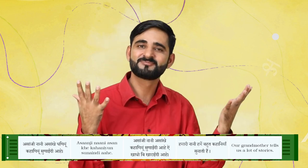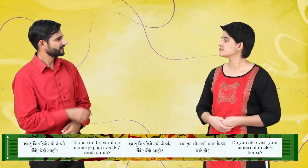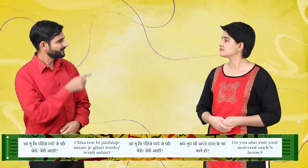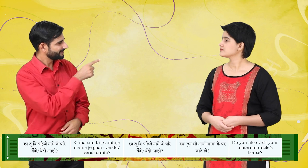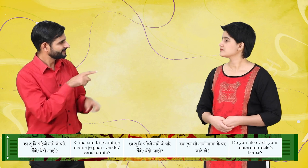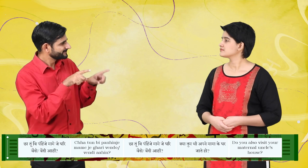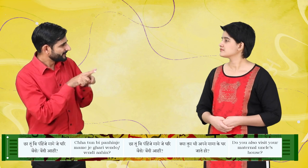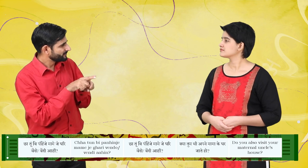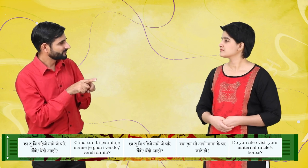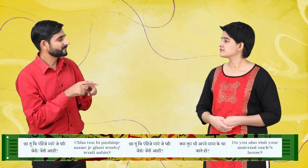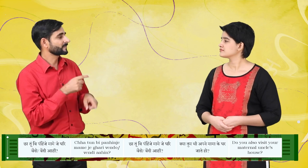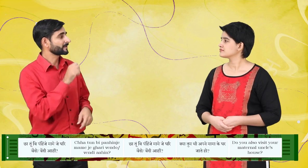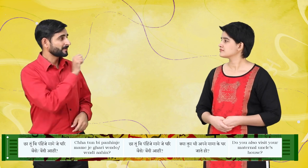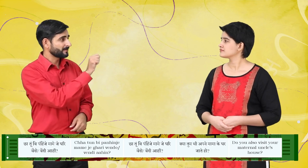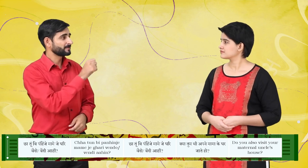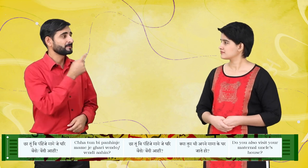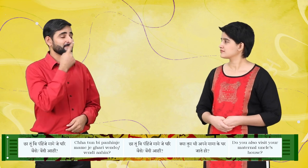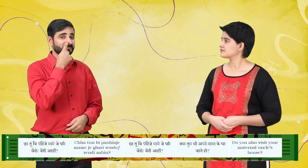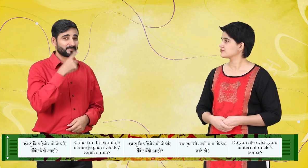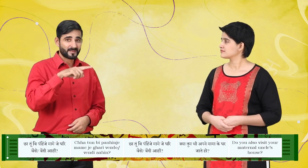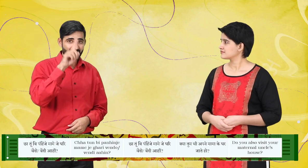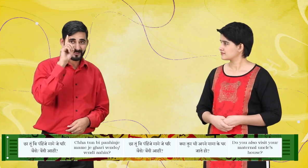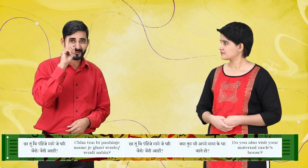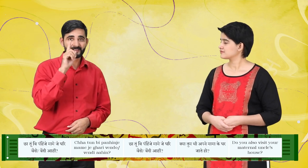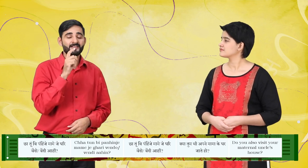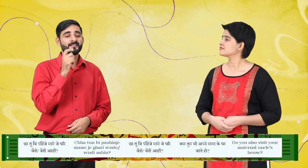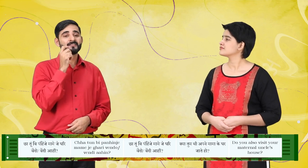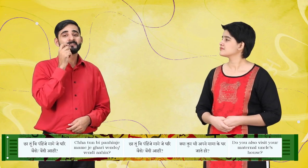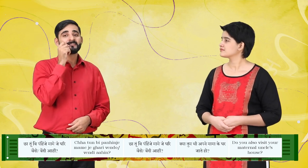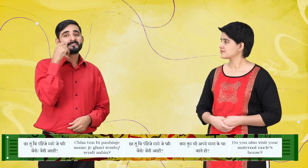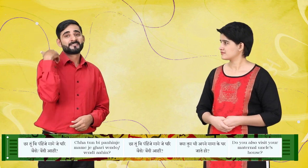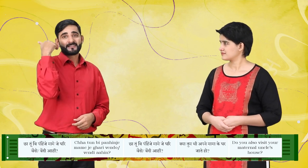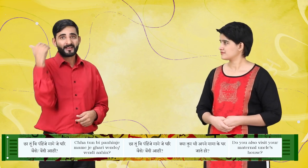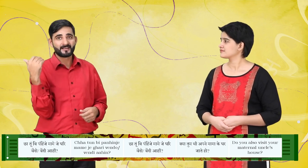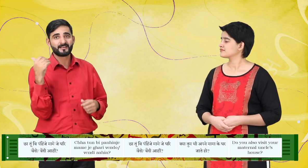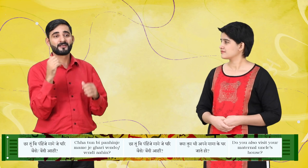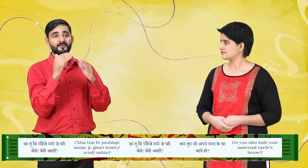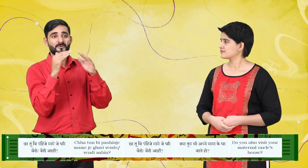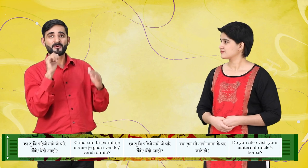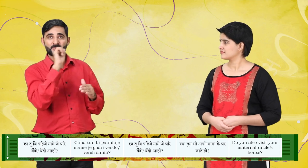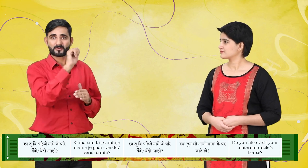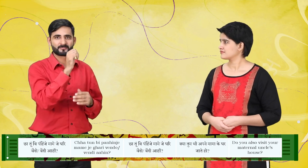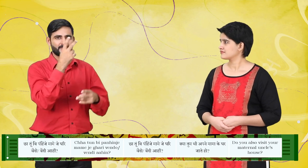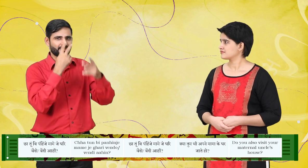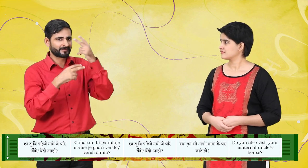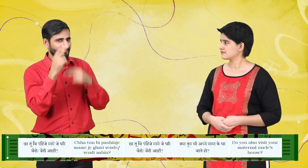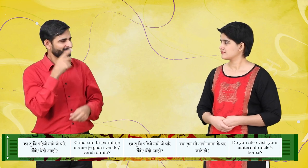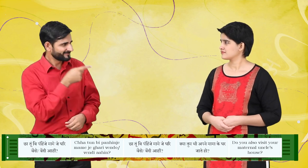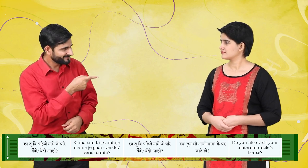चाच तु भी पैंजे मामे जे घर वेंदी आहे हुते तमाम घणों